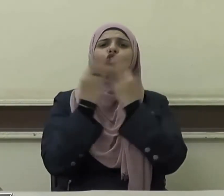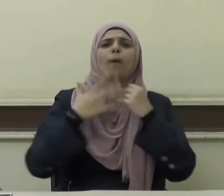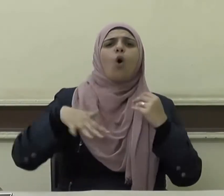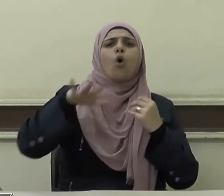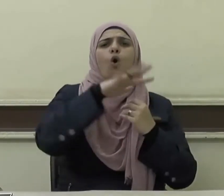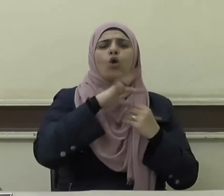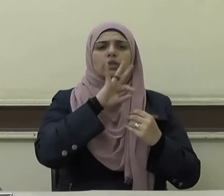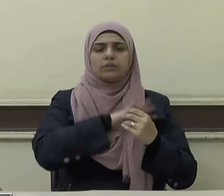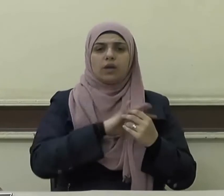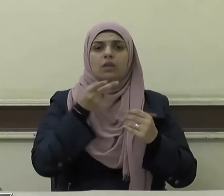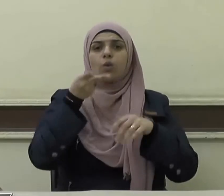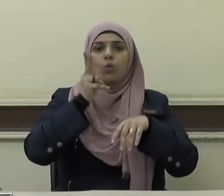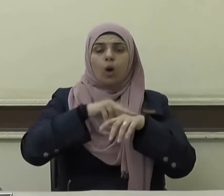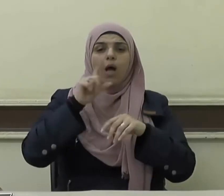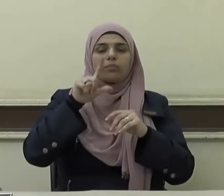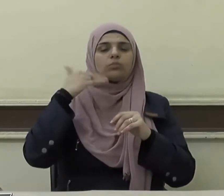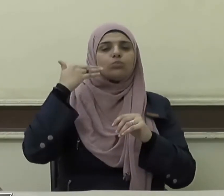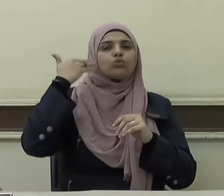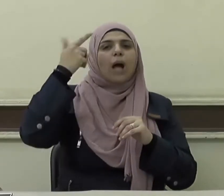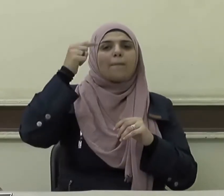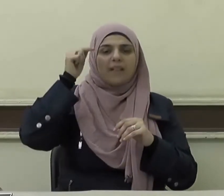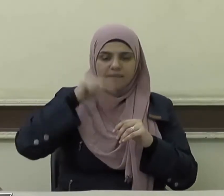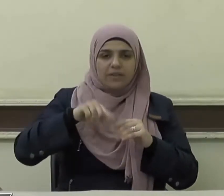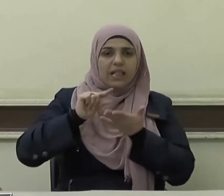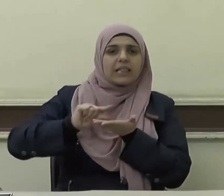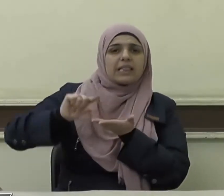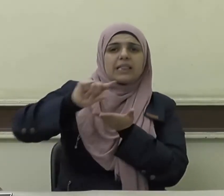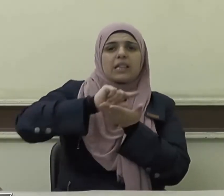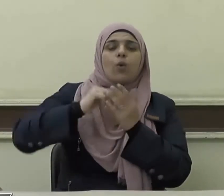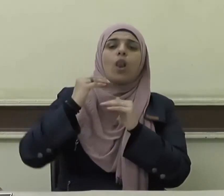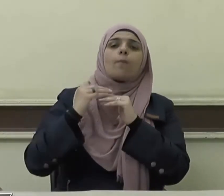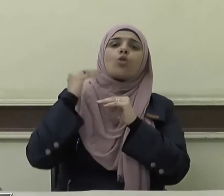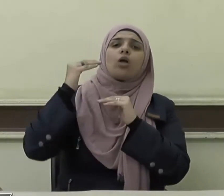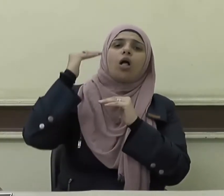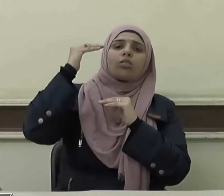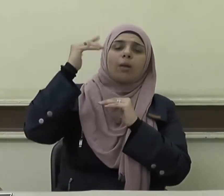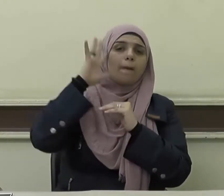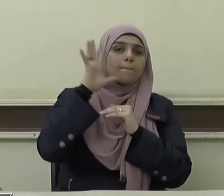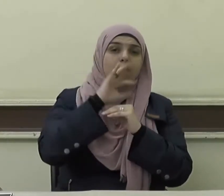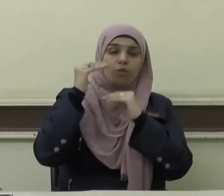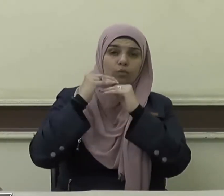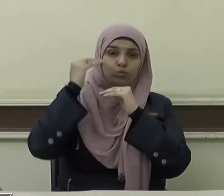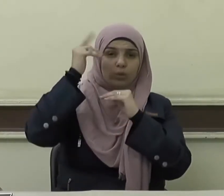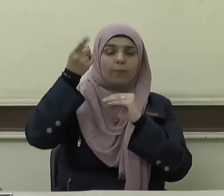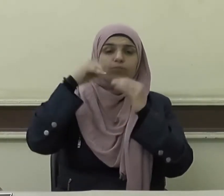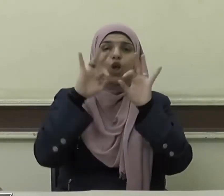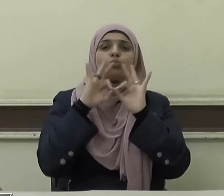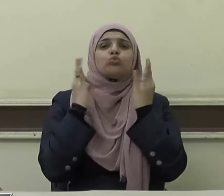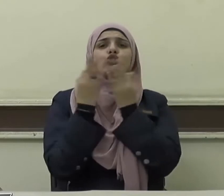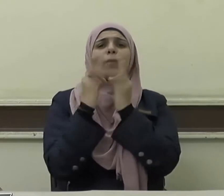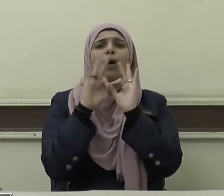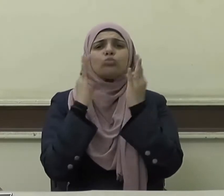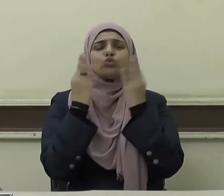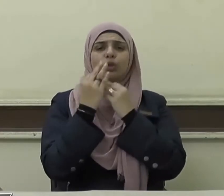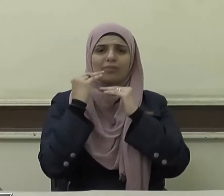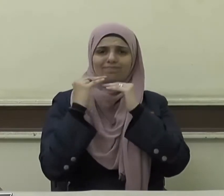والمتأمل في حال الدول المتقدمة والمجتمعات